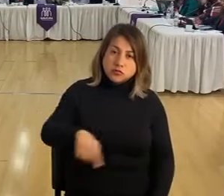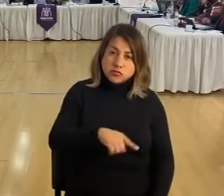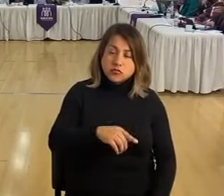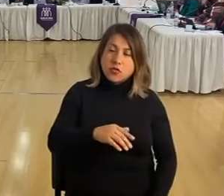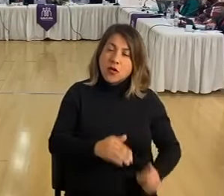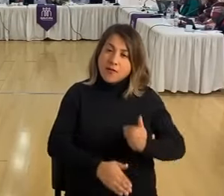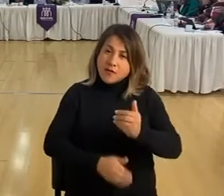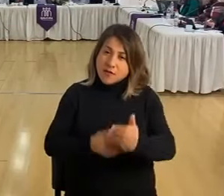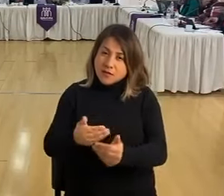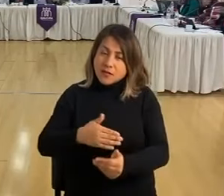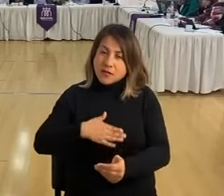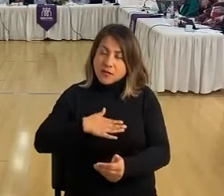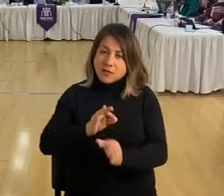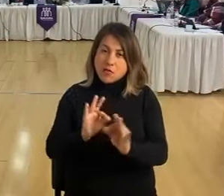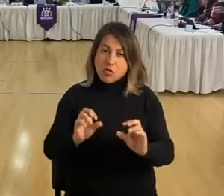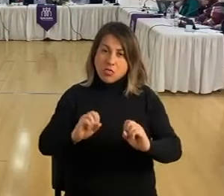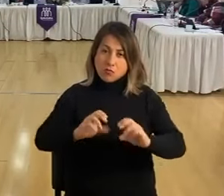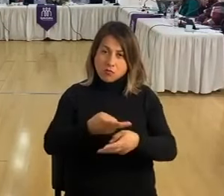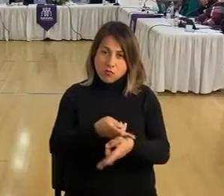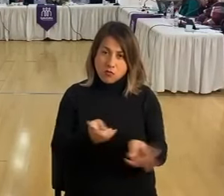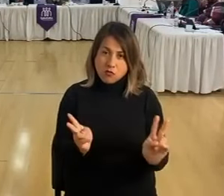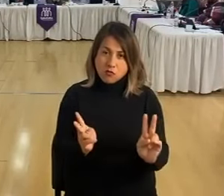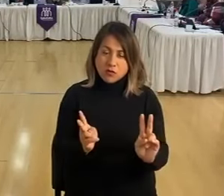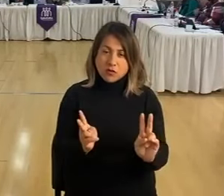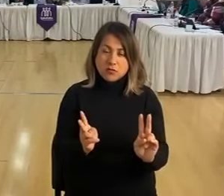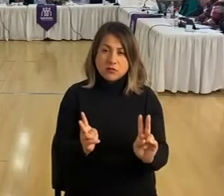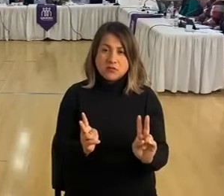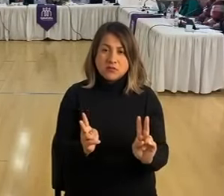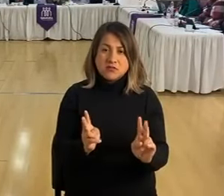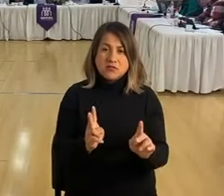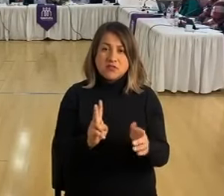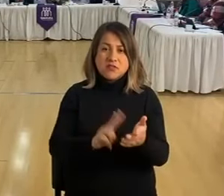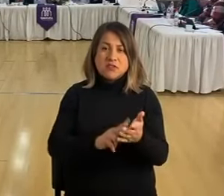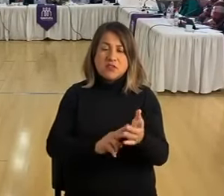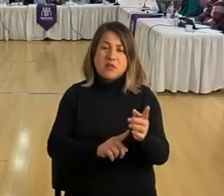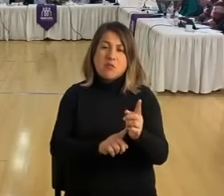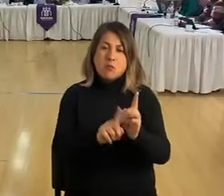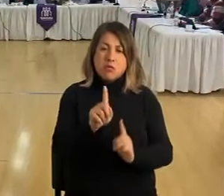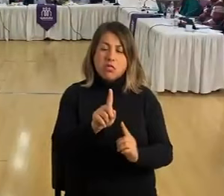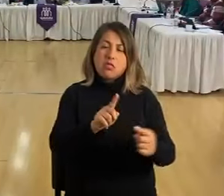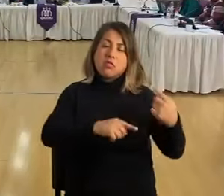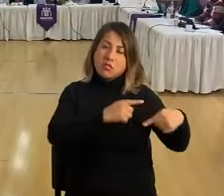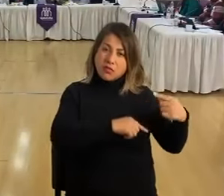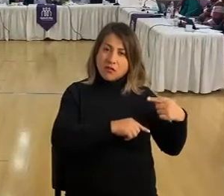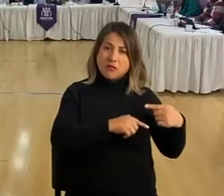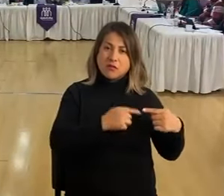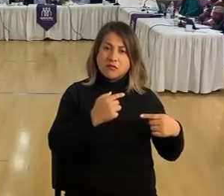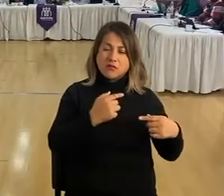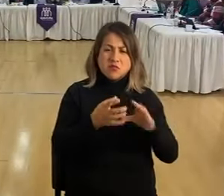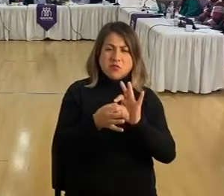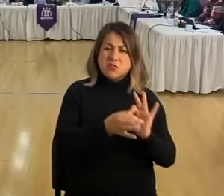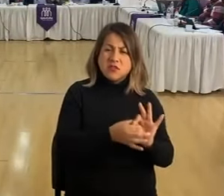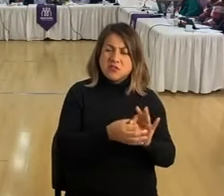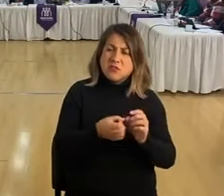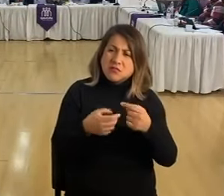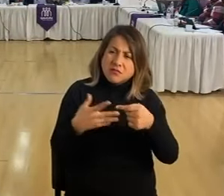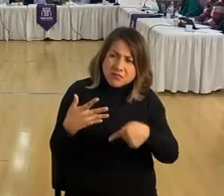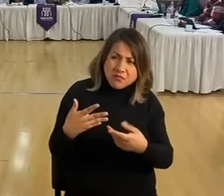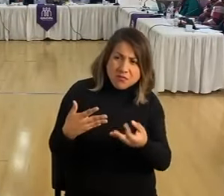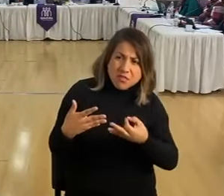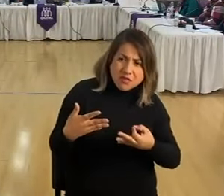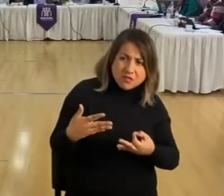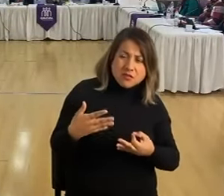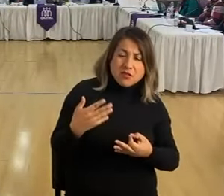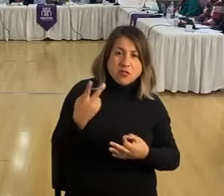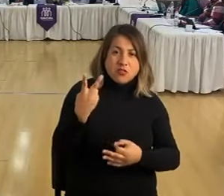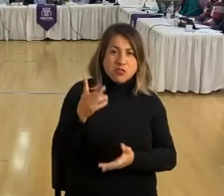avanzar en la vocación pública yo creo que esto es totalmente un retroceso por los argumentos que se están dando dos diputadas de la nación